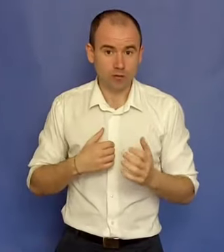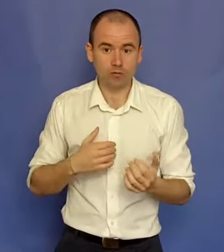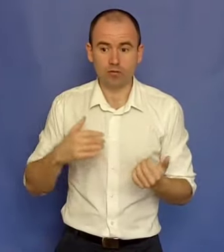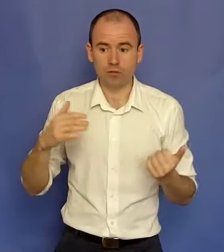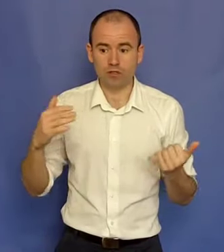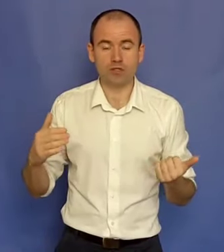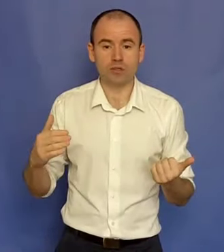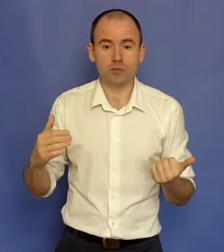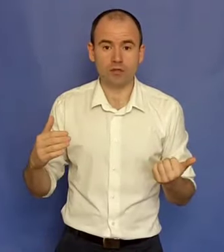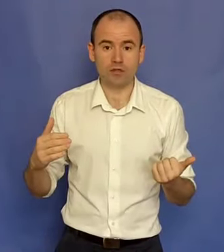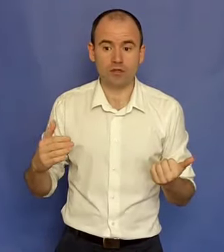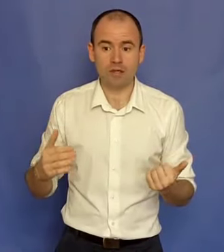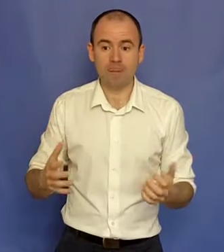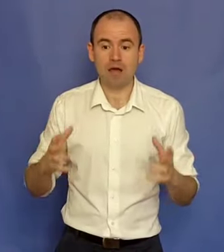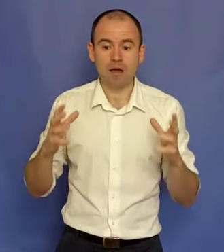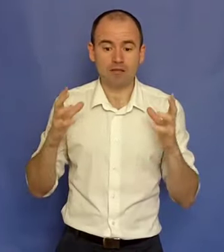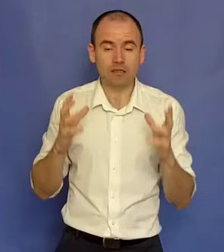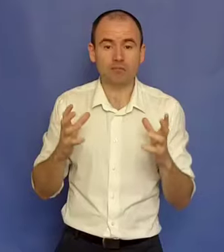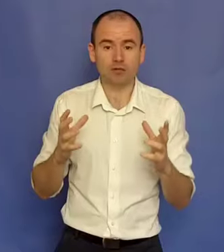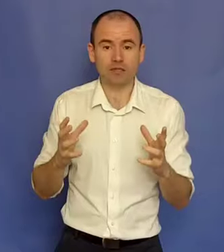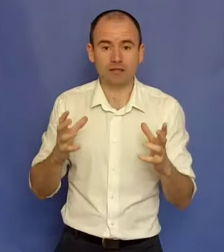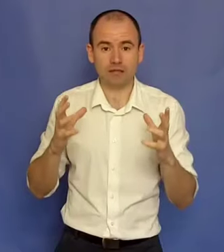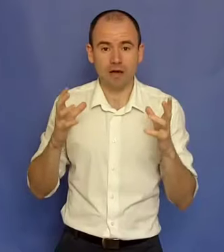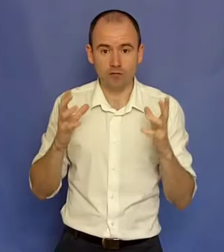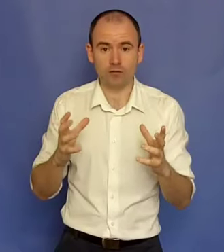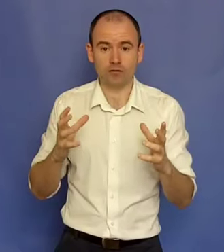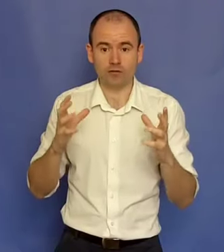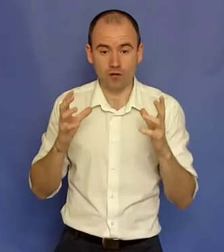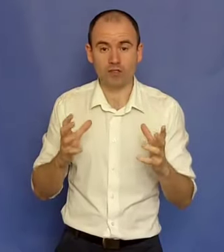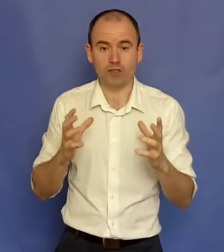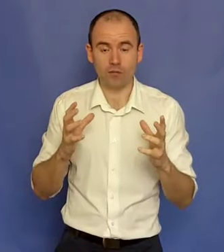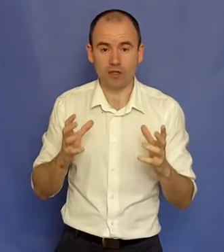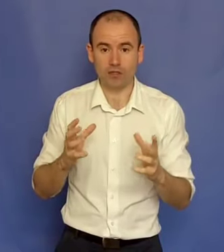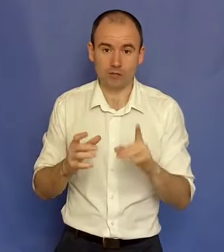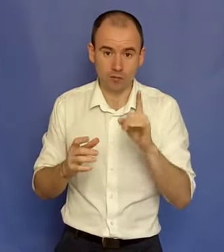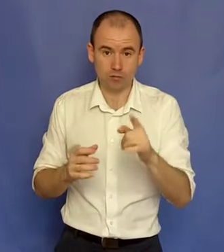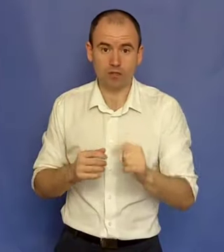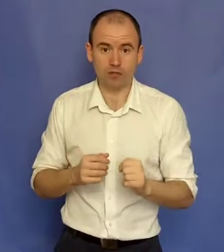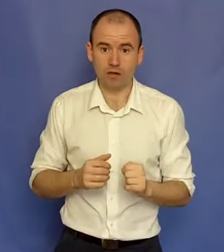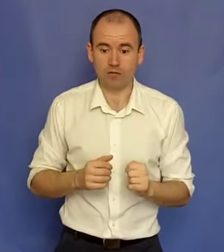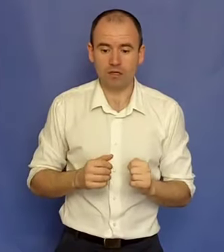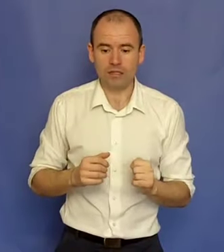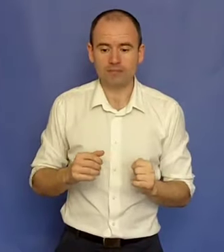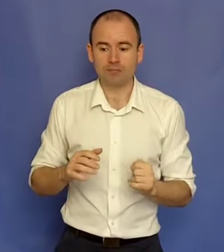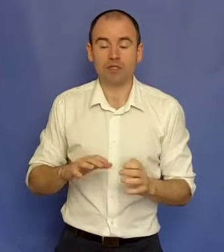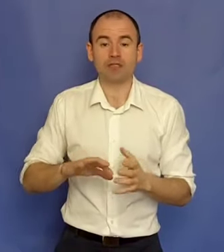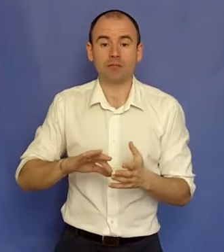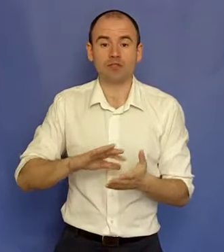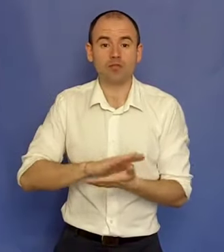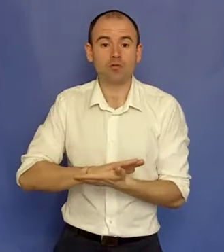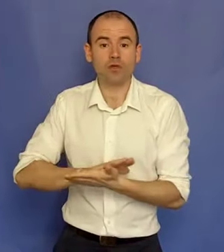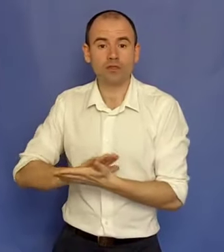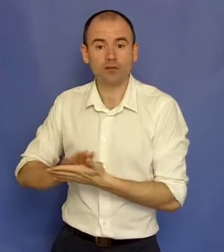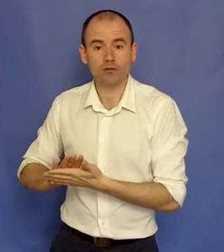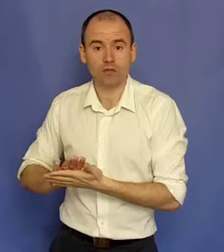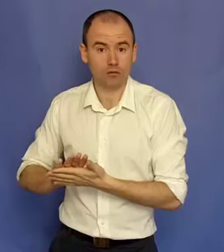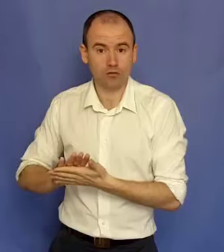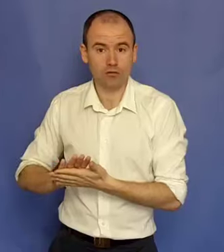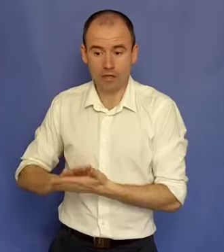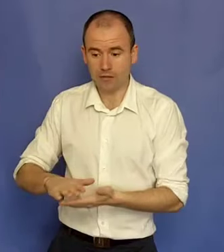ți-am spus, după 5 ani de proiecte tehnică, atât de important a fost să fac ceea ce-mi place și pentru tine este la fel, încât am șters cuburetele tot la 22 de ani,